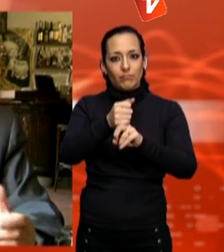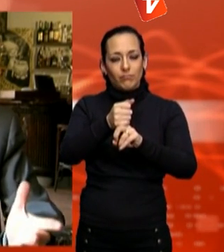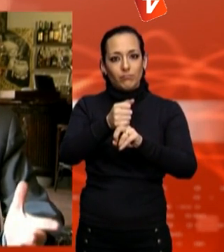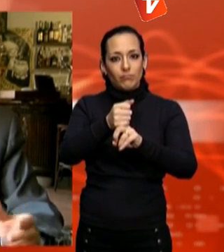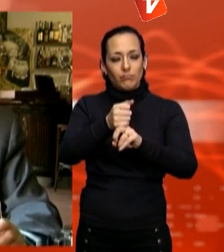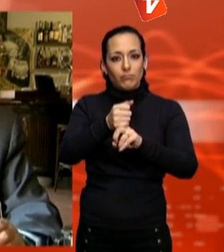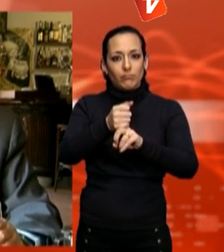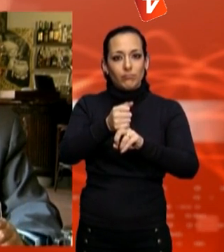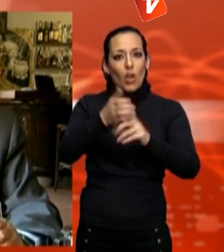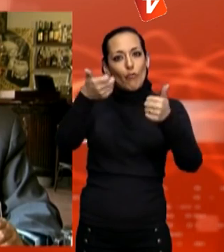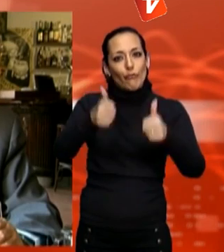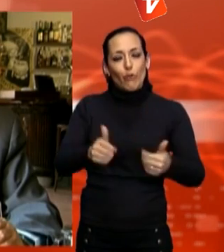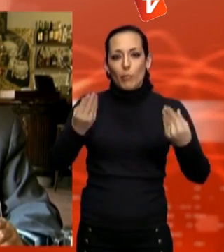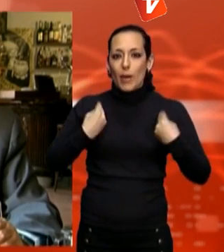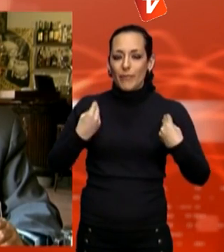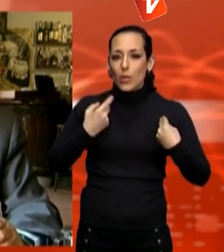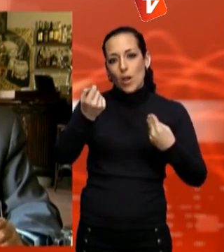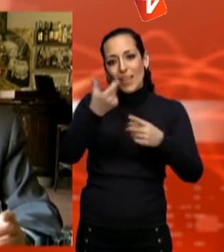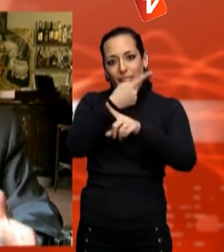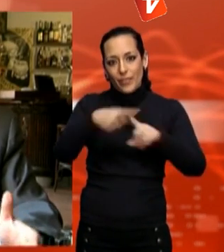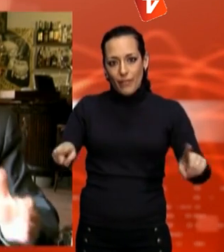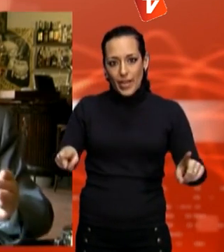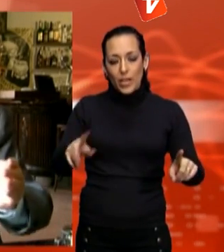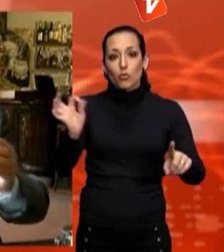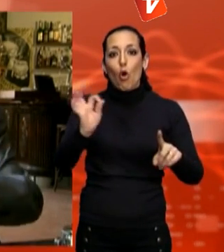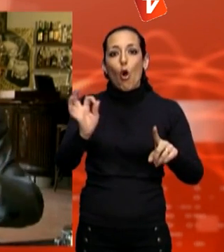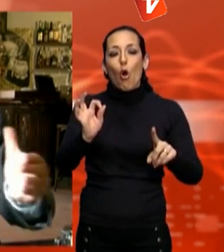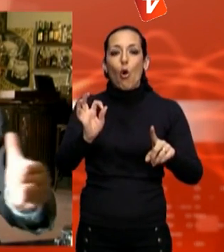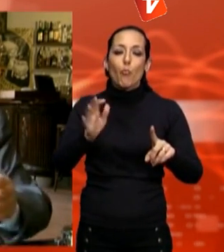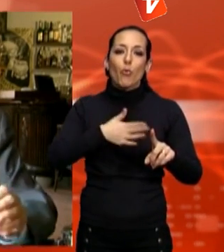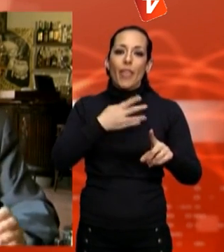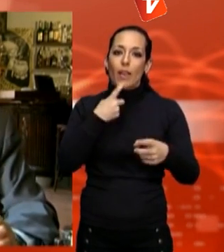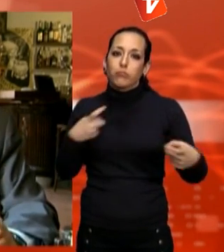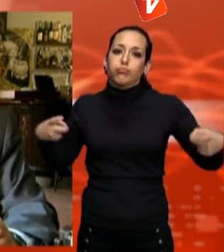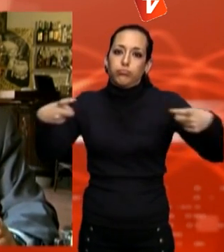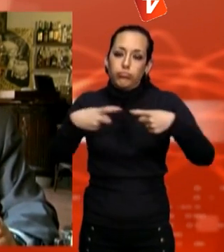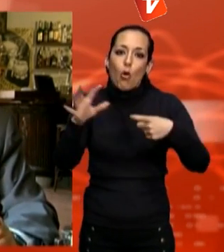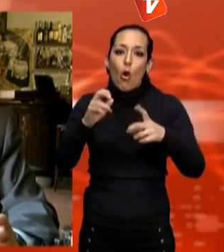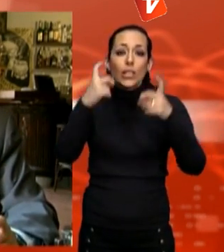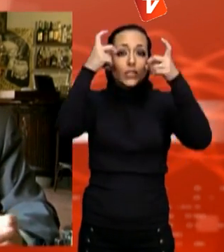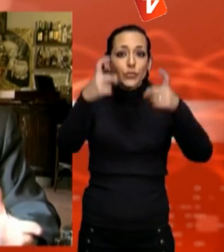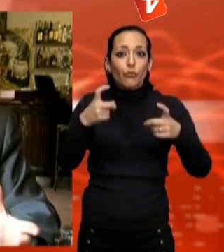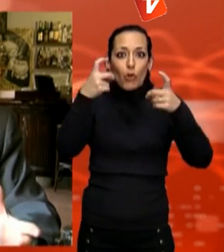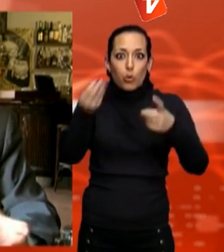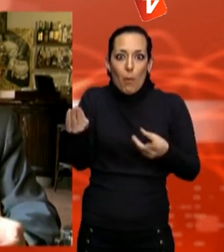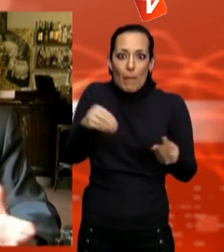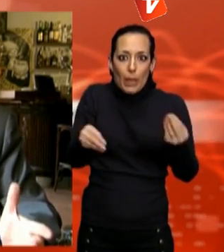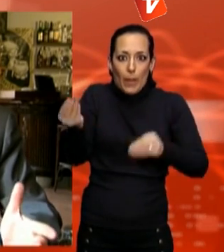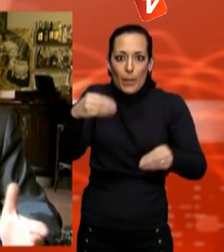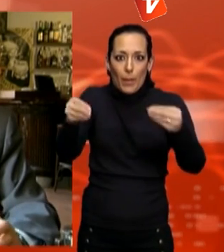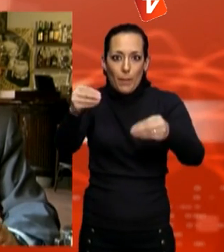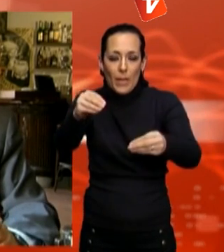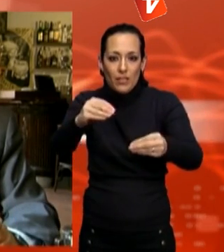produir, de viure, més, segurament, més cooperativa, més de concertació, més de suma d'esforços, no tant d'una cultura